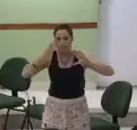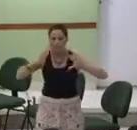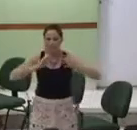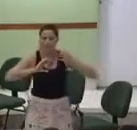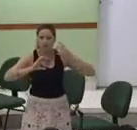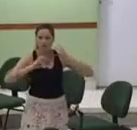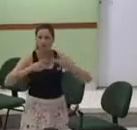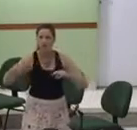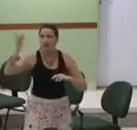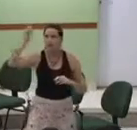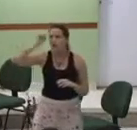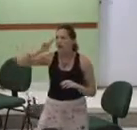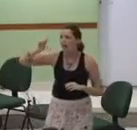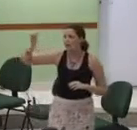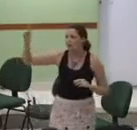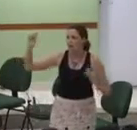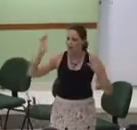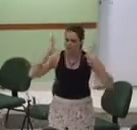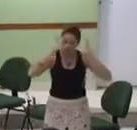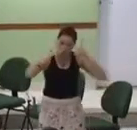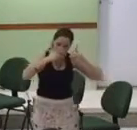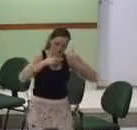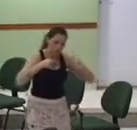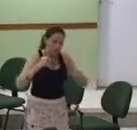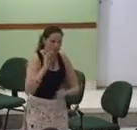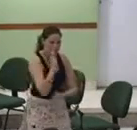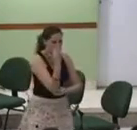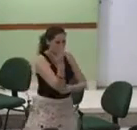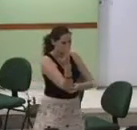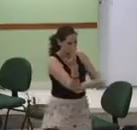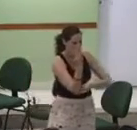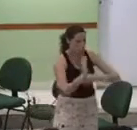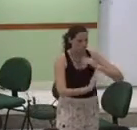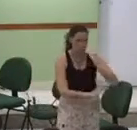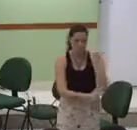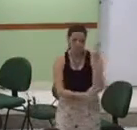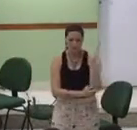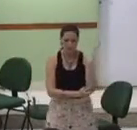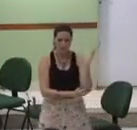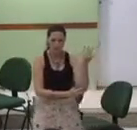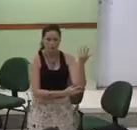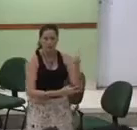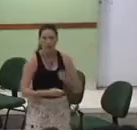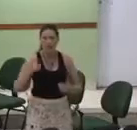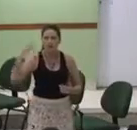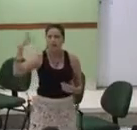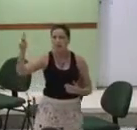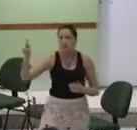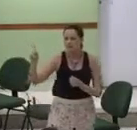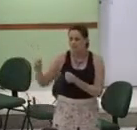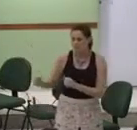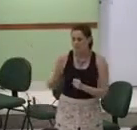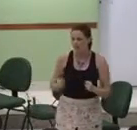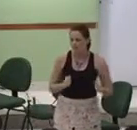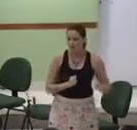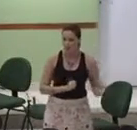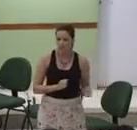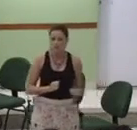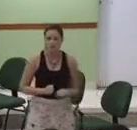para ti As feras do campo refletem teu poder Quero te